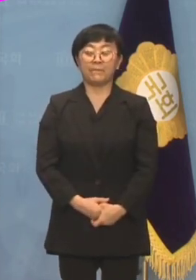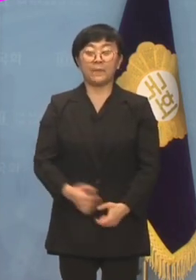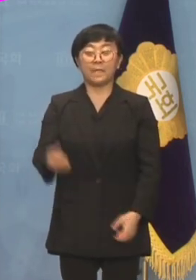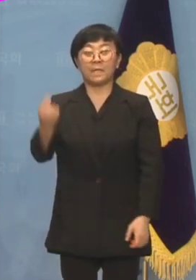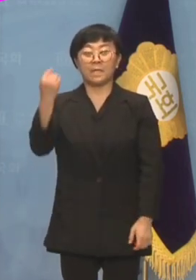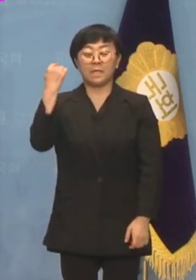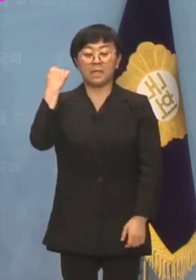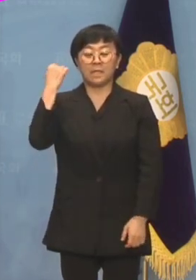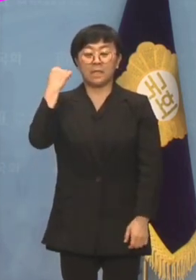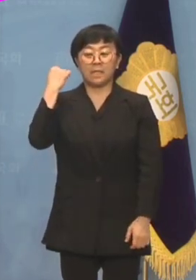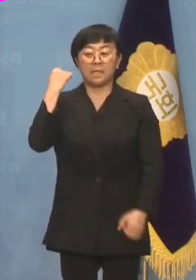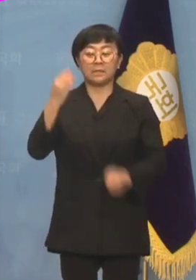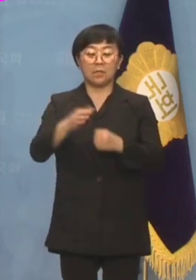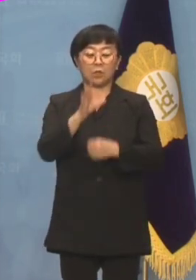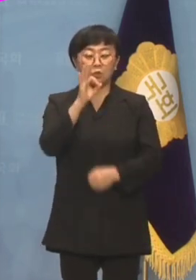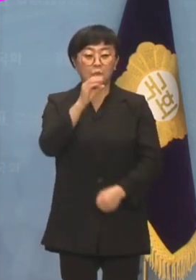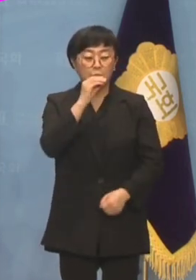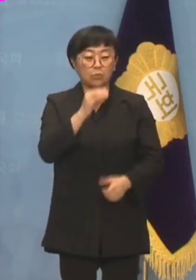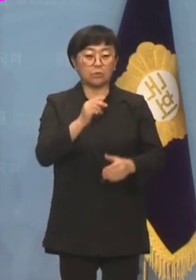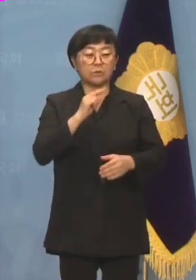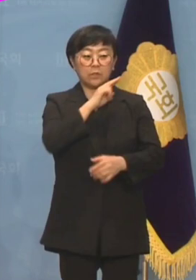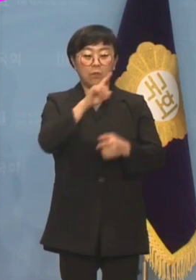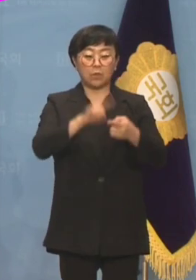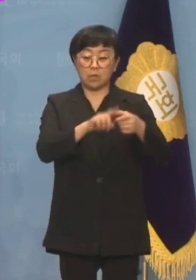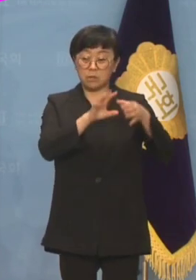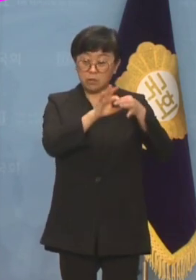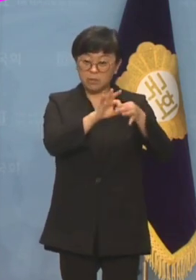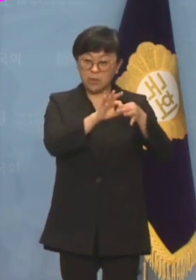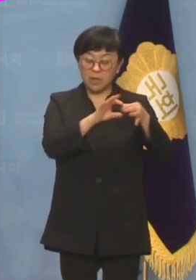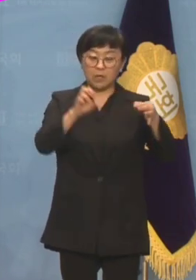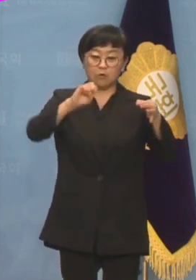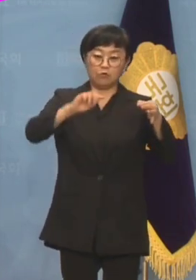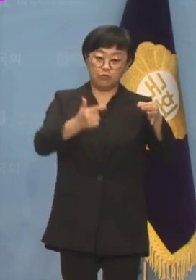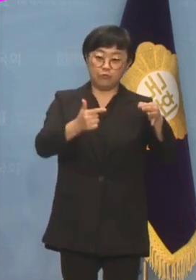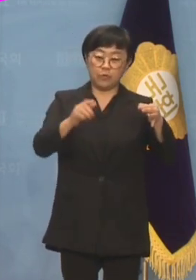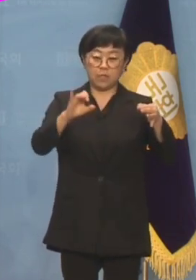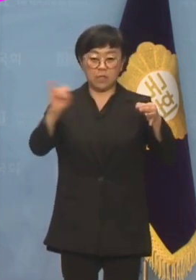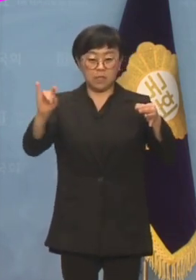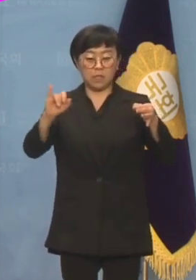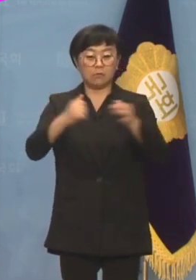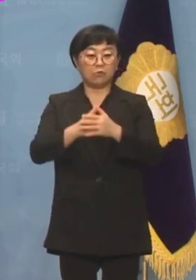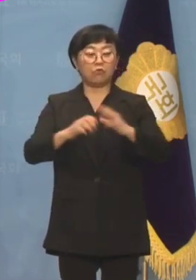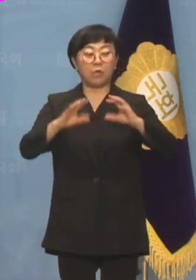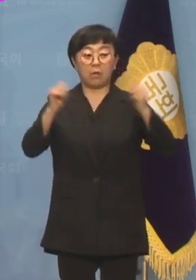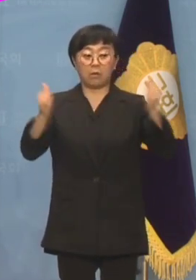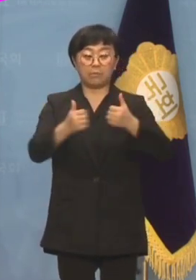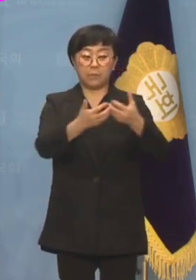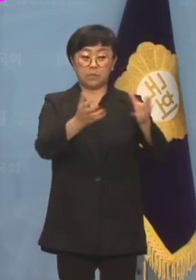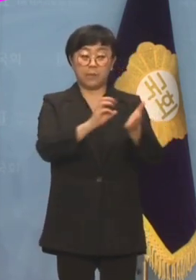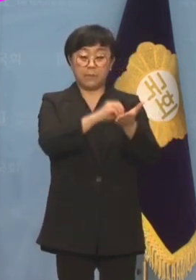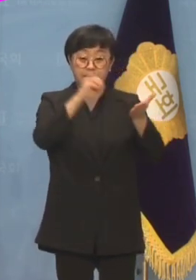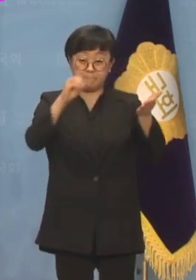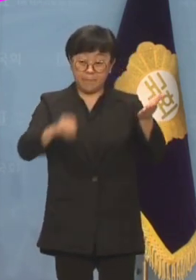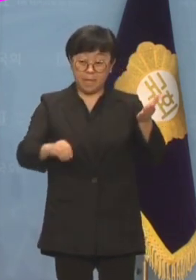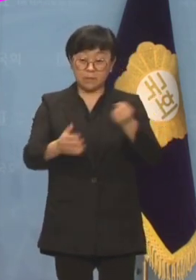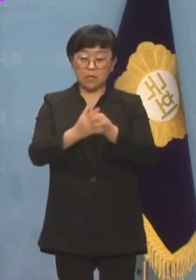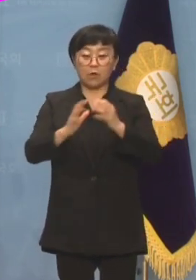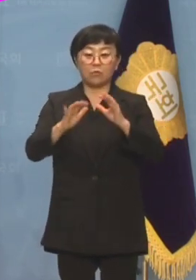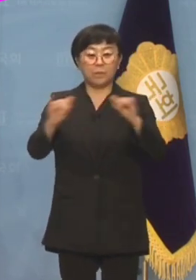어제 쩐당대회 돈본트 의혹에 연루된 윤관석, 이성만 의원이 민주당을 탈당했지만